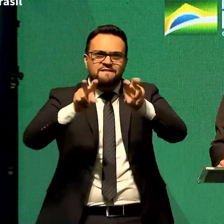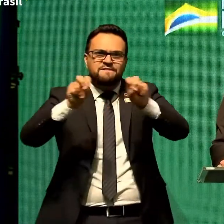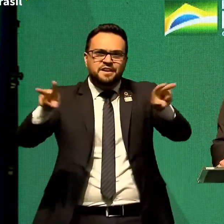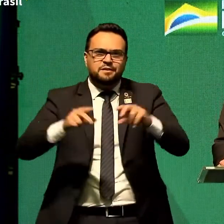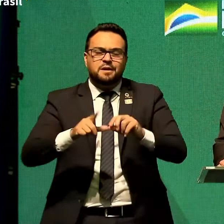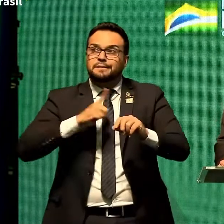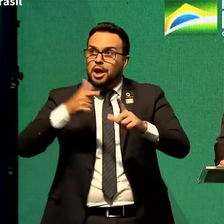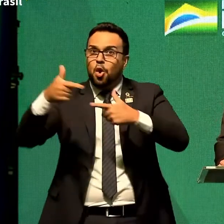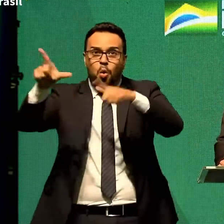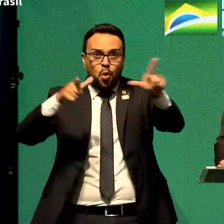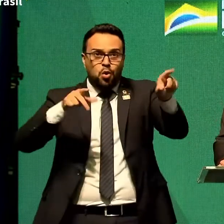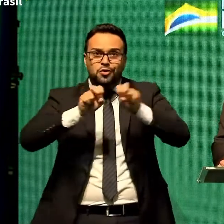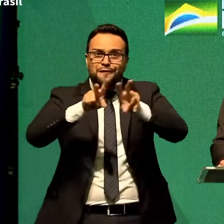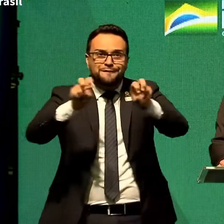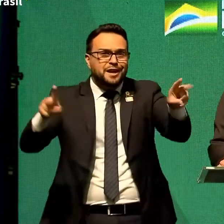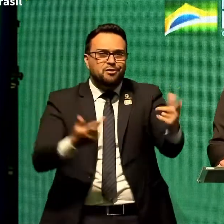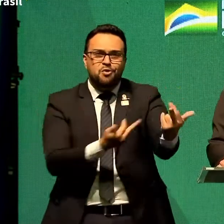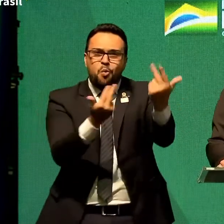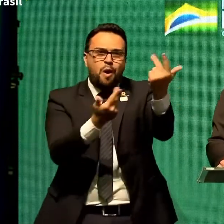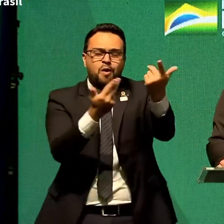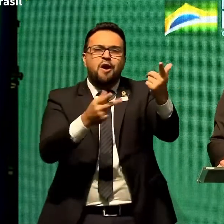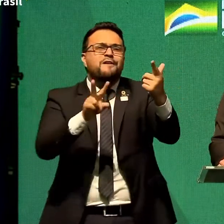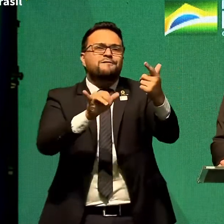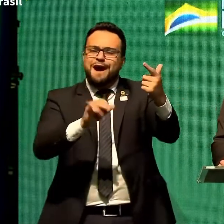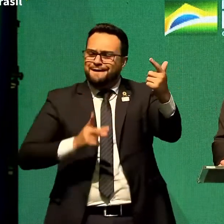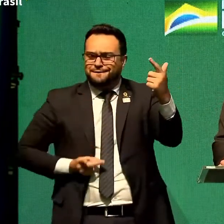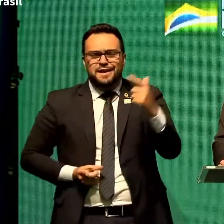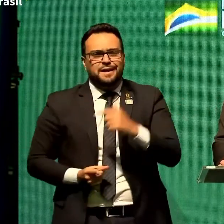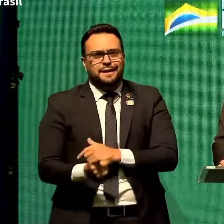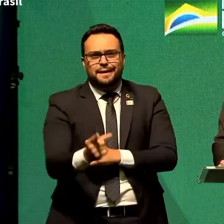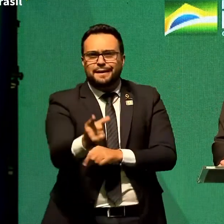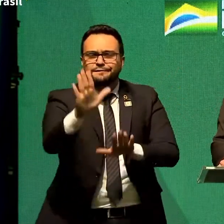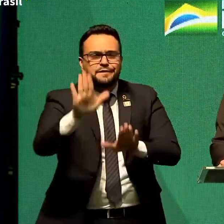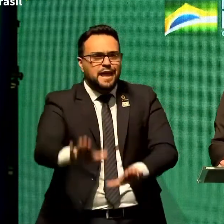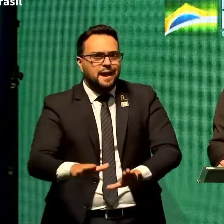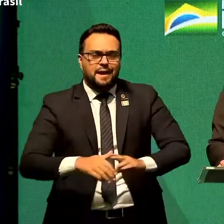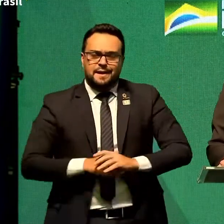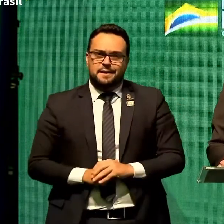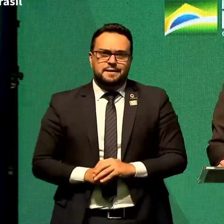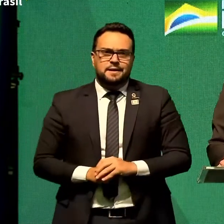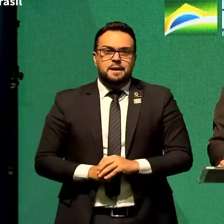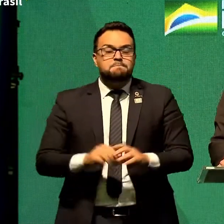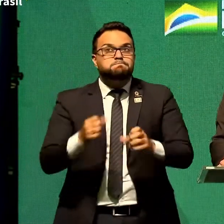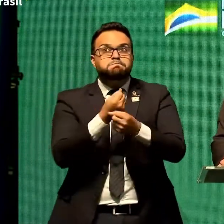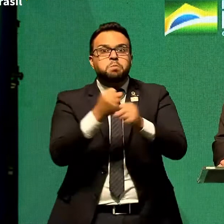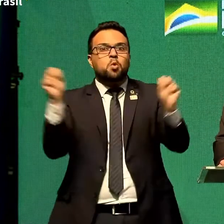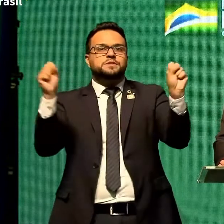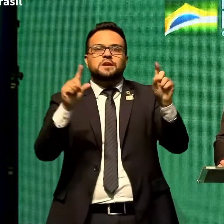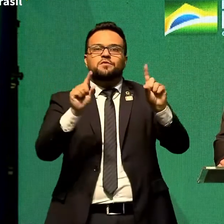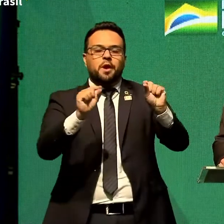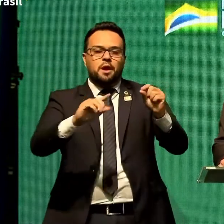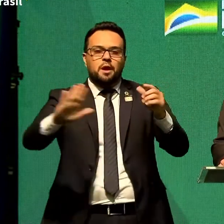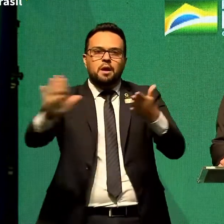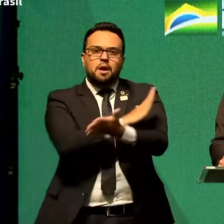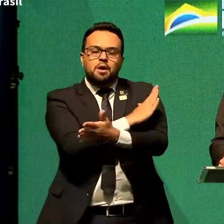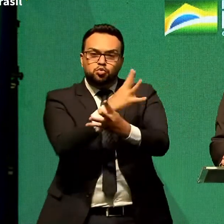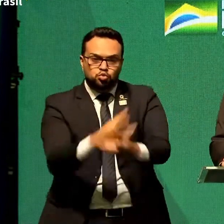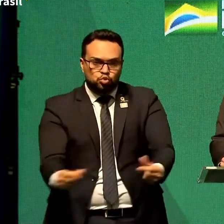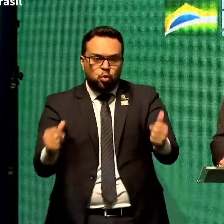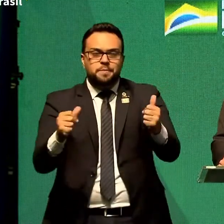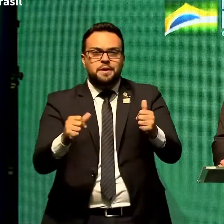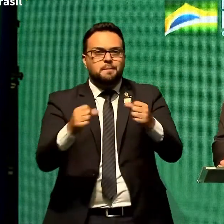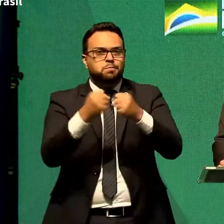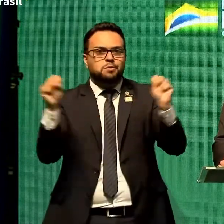vieram para ficar. E vão ficar a vida toda. É praticamente impossível erradicá-lo. E até lá,